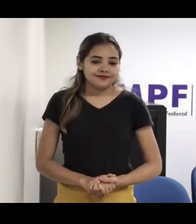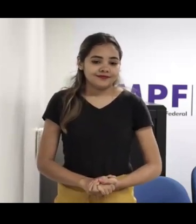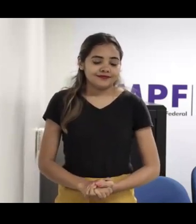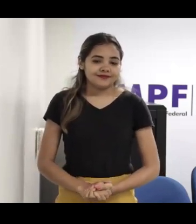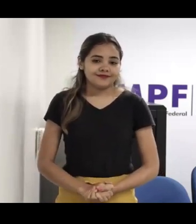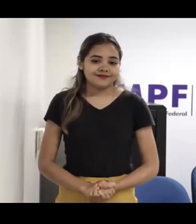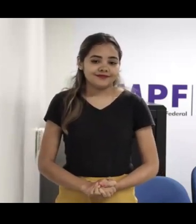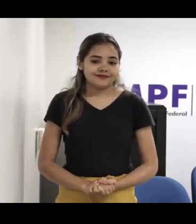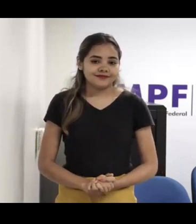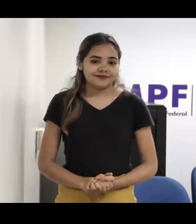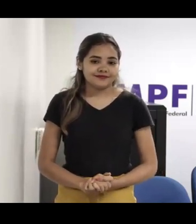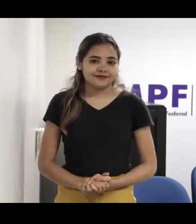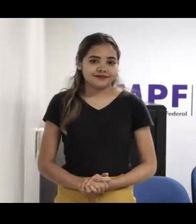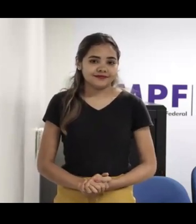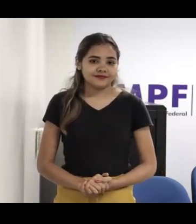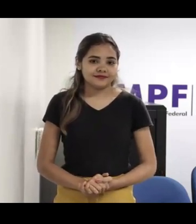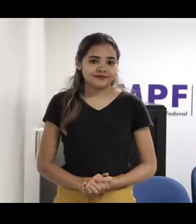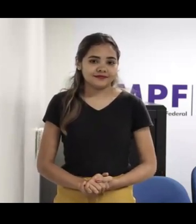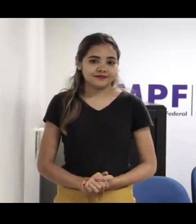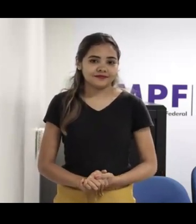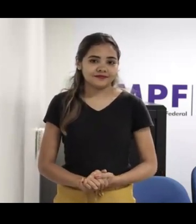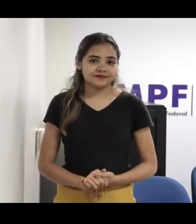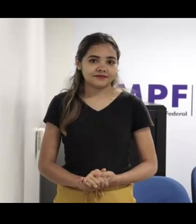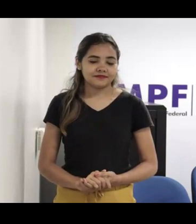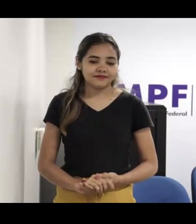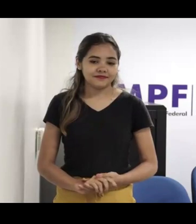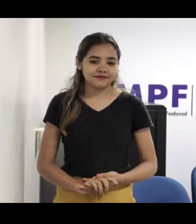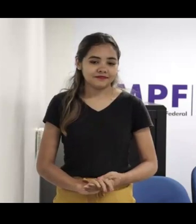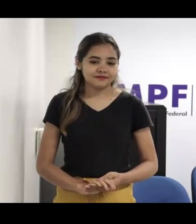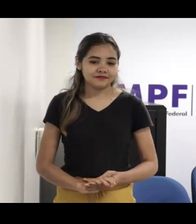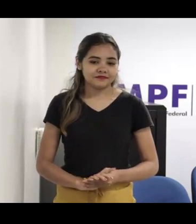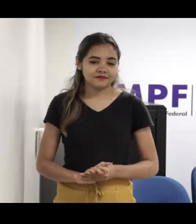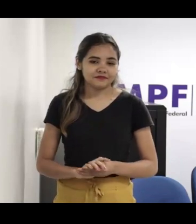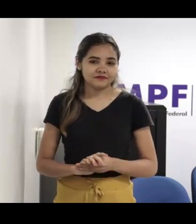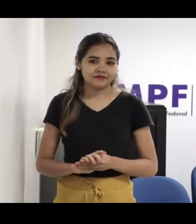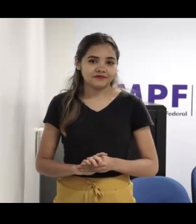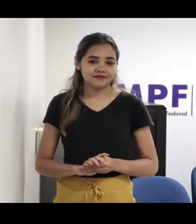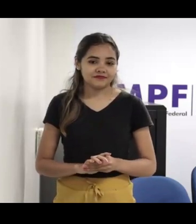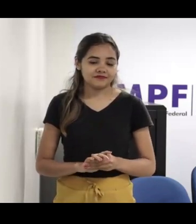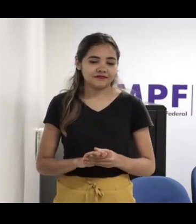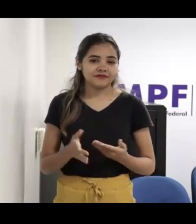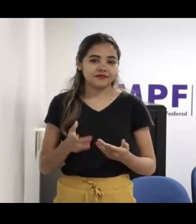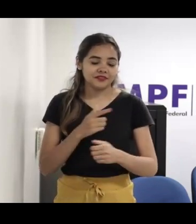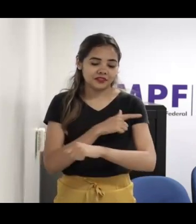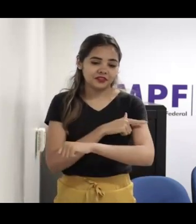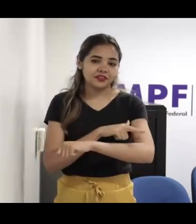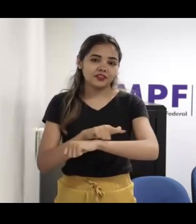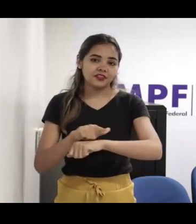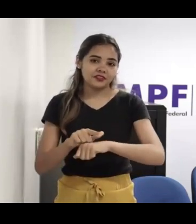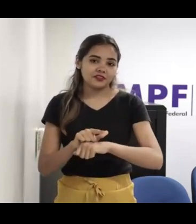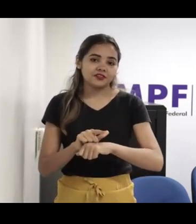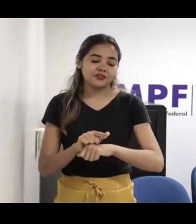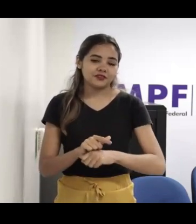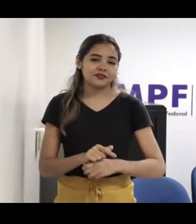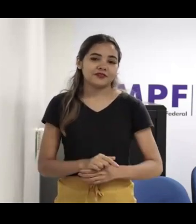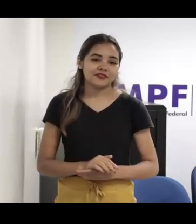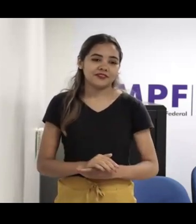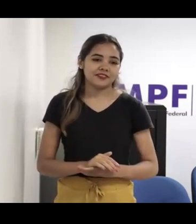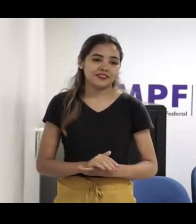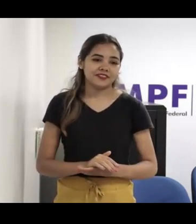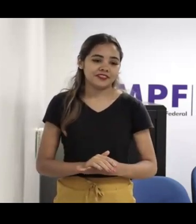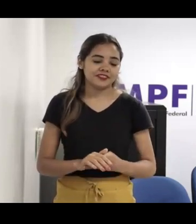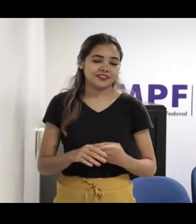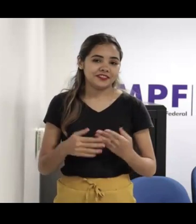tenho muita admiração e respeito. E também a professora Lília, que eu acho que se ausentou agora. Bom,